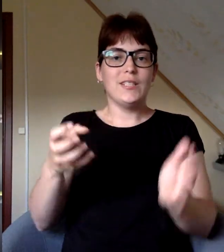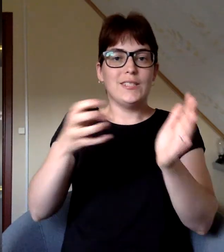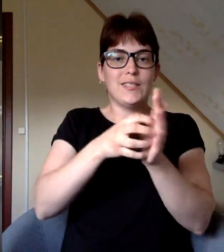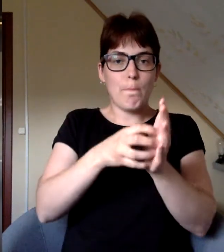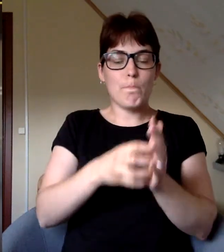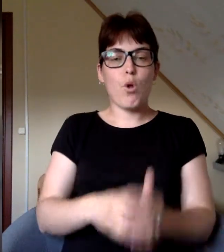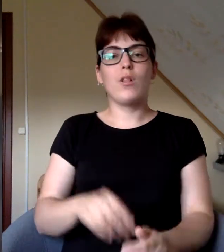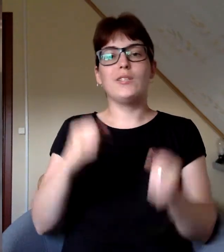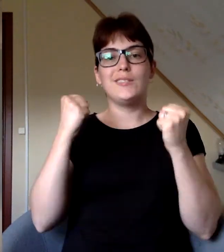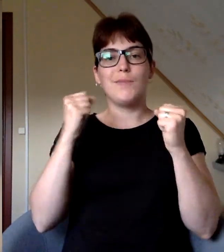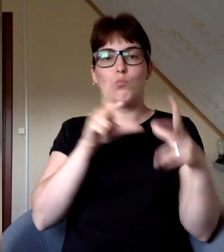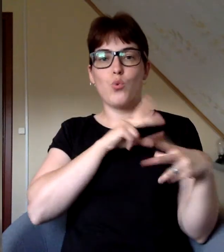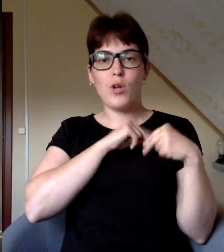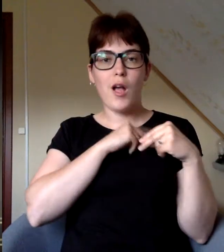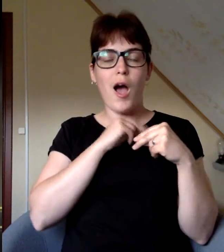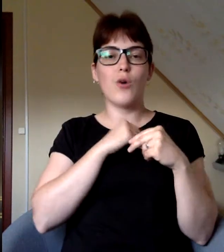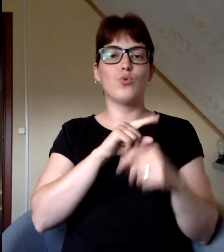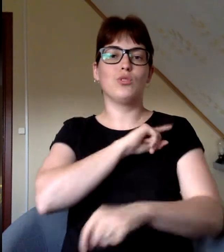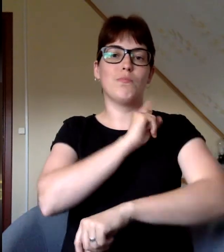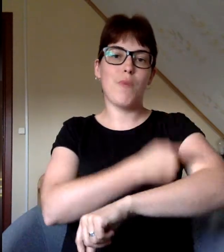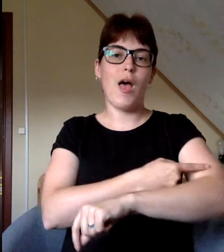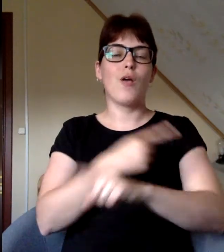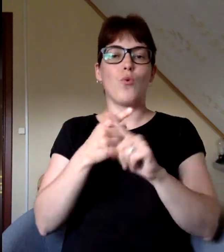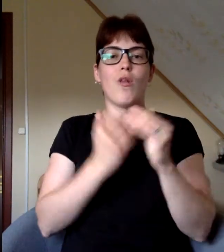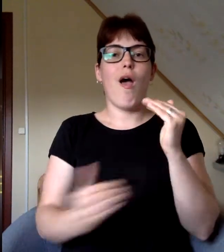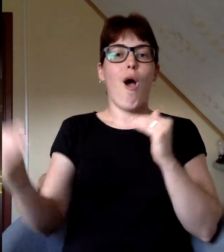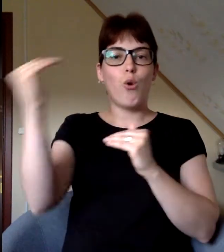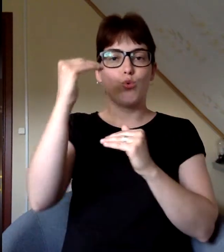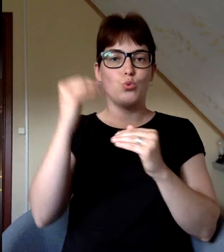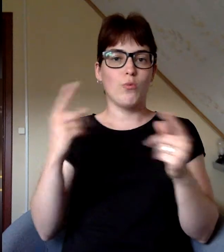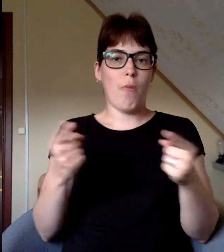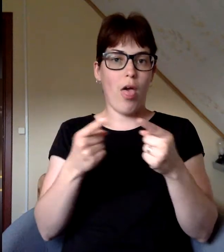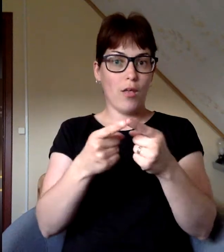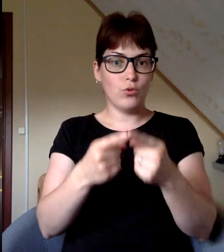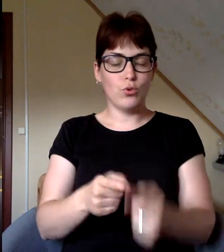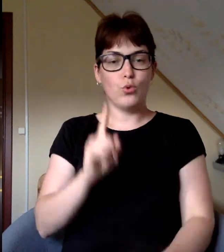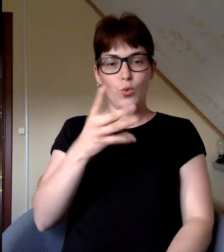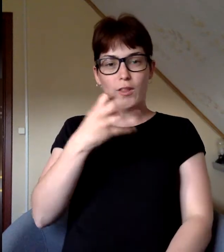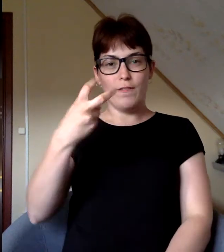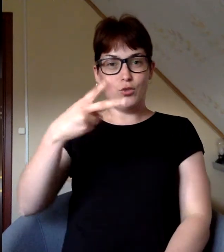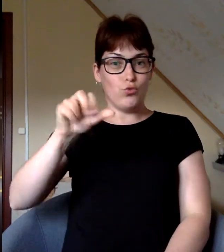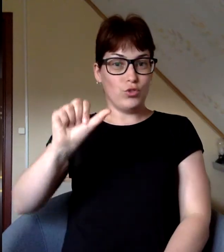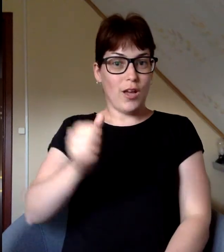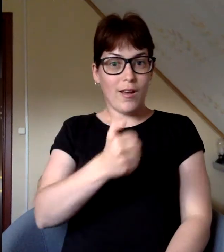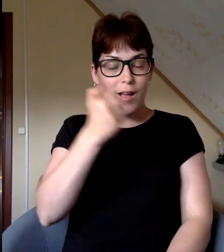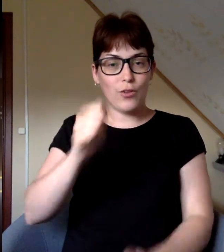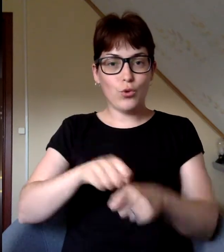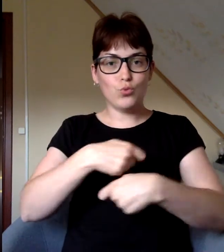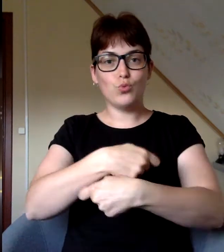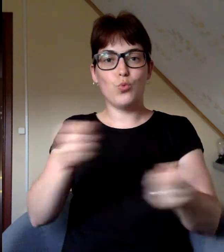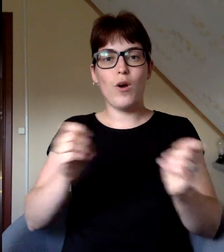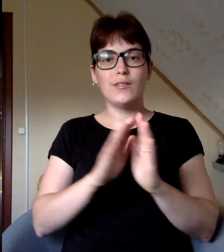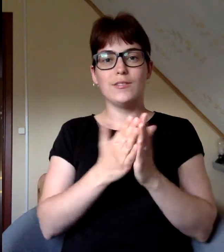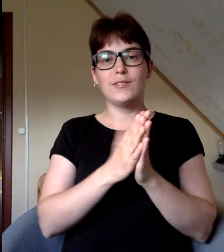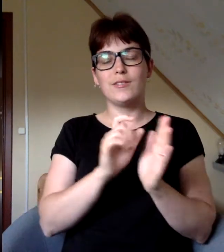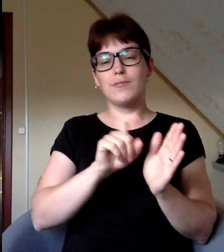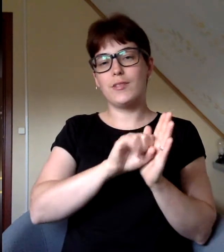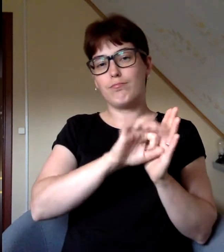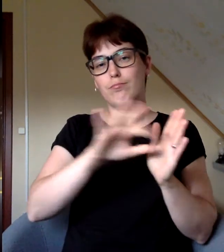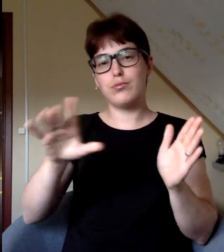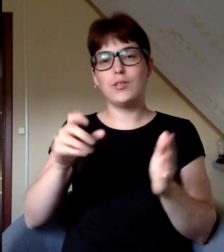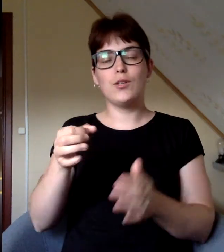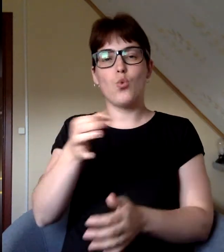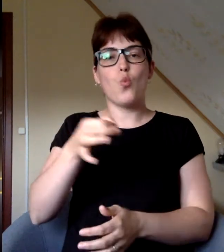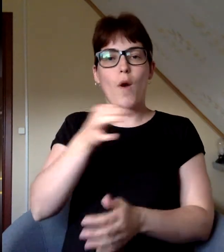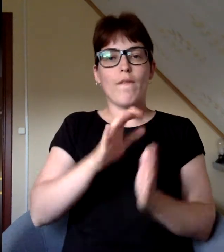simbolizēja stipru karu, spēku un augstus mērķus. 1926. gadā izdod sērijas Latvijas